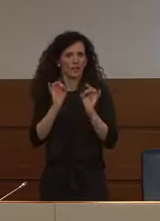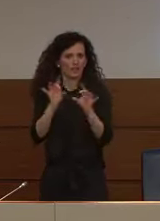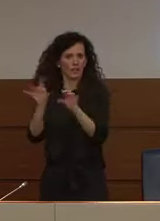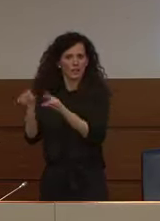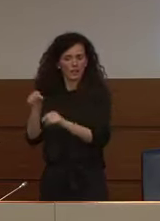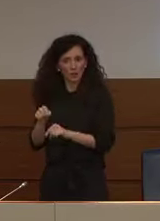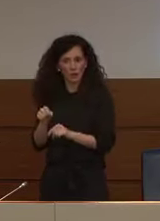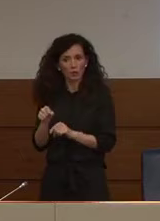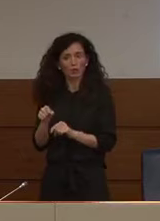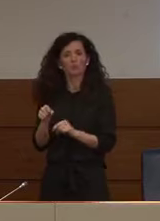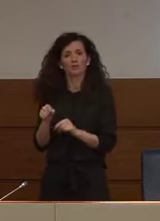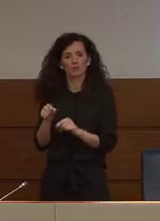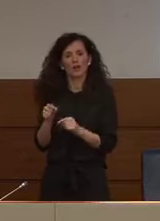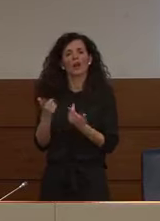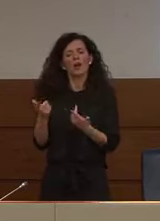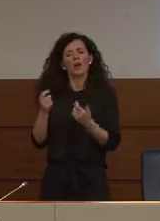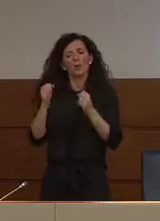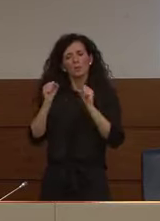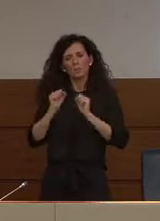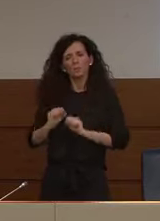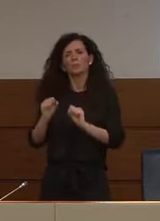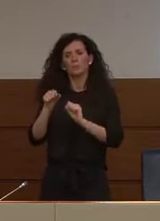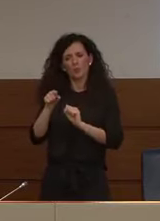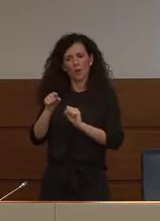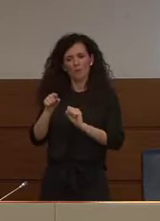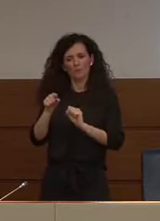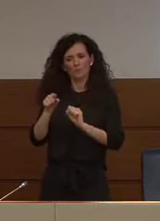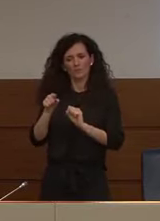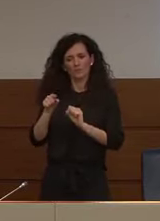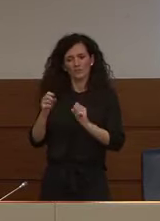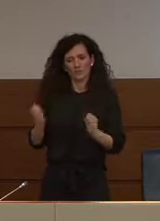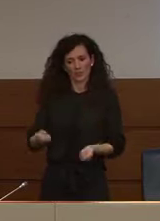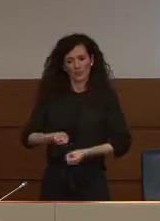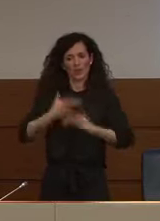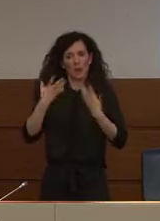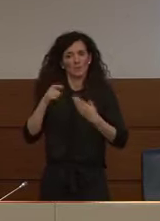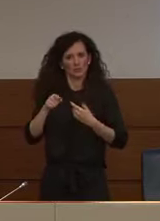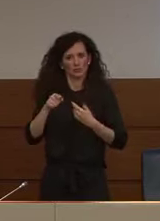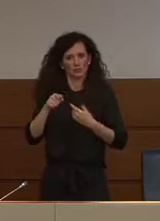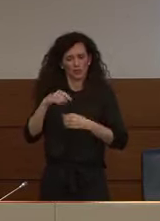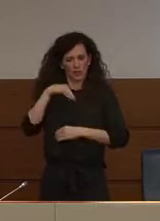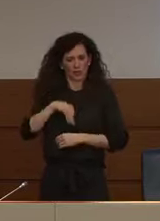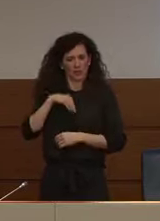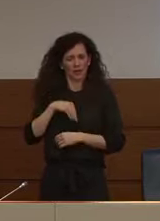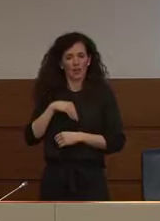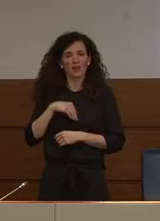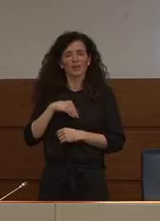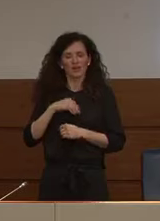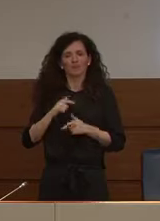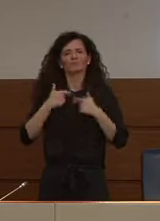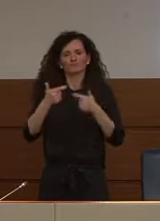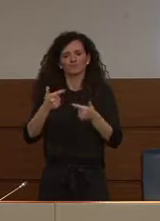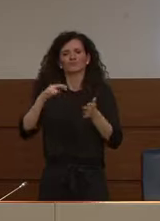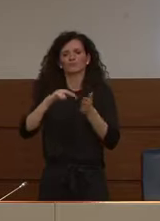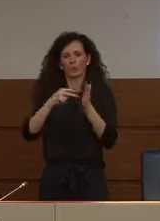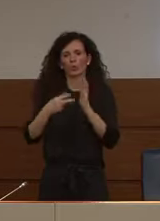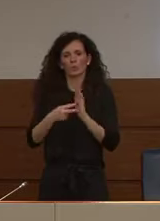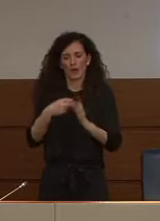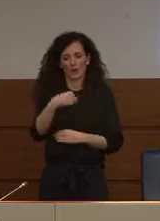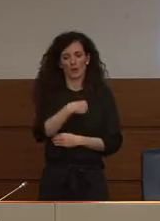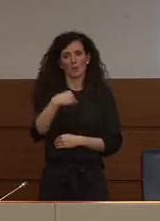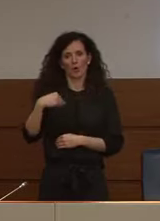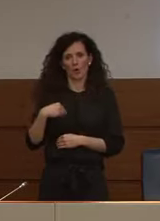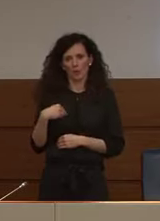può essere alla base del deterioramento della funzione polmonare di questi pazienti in